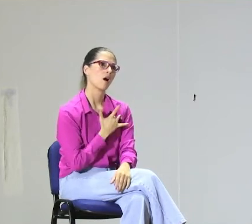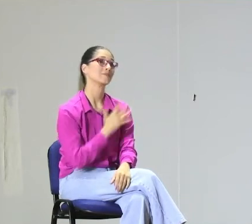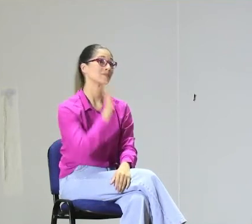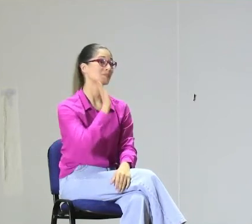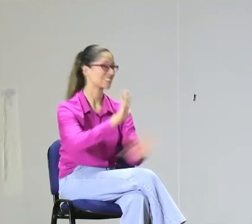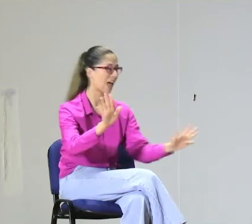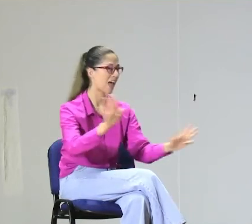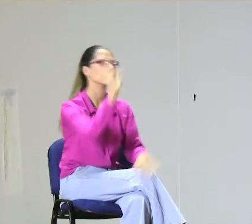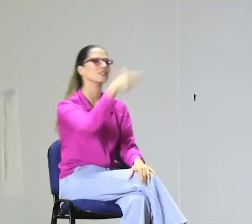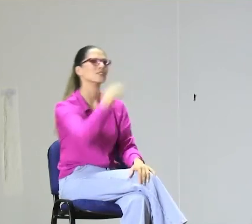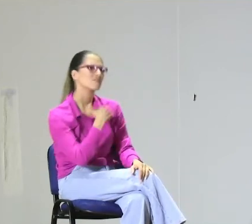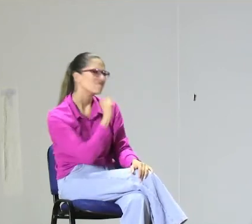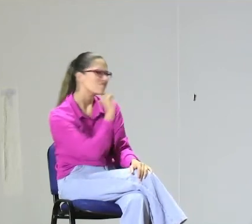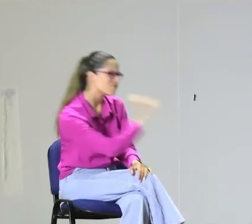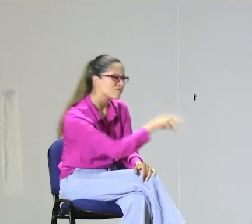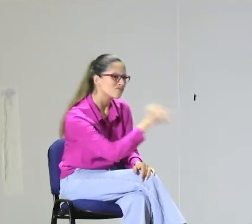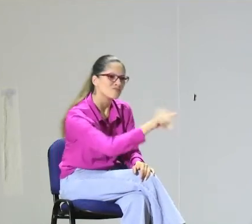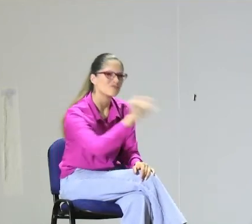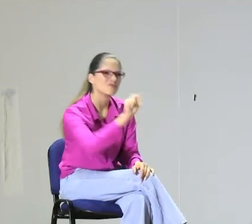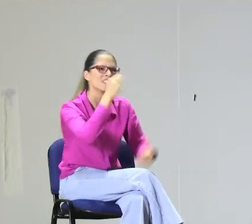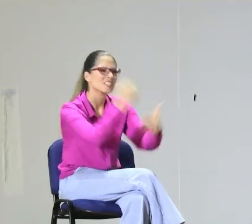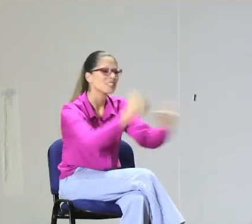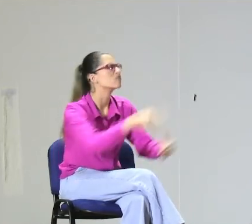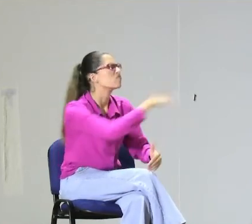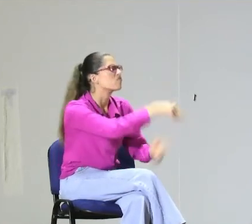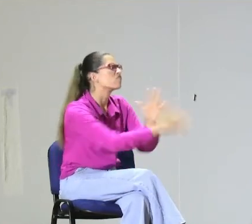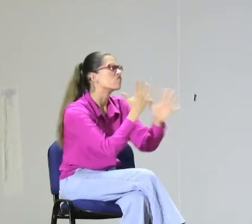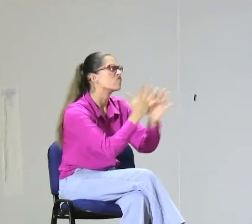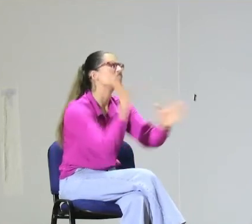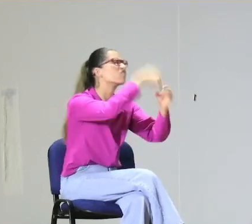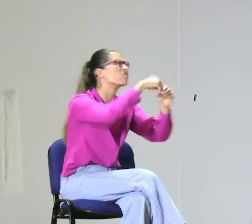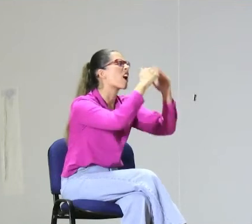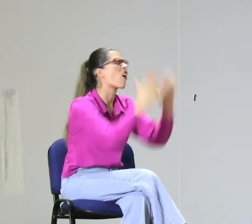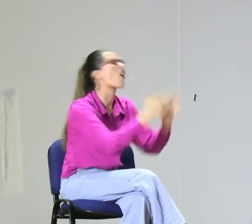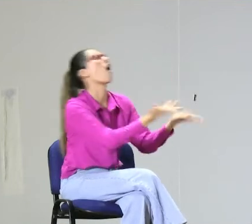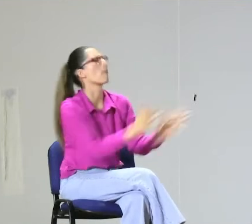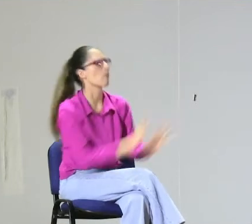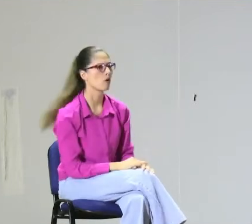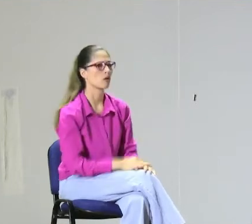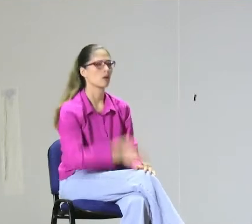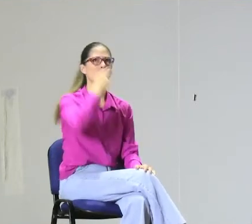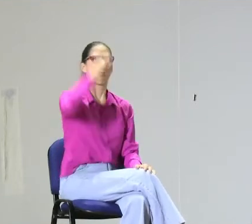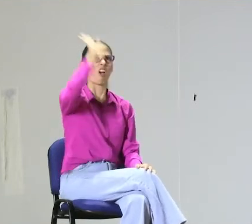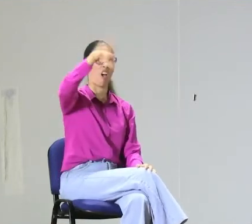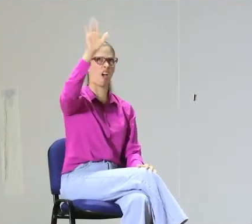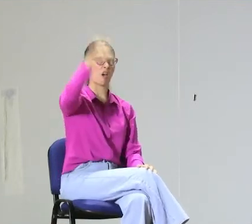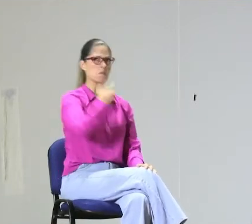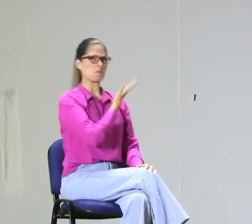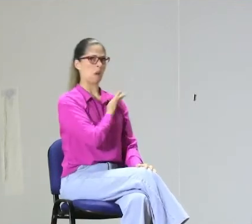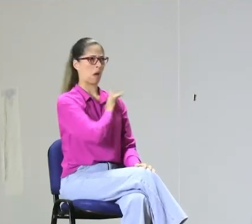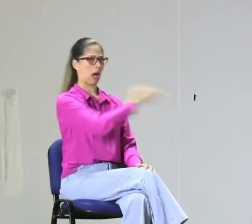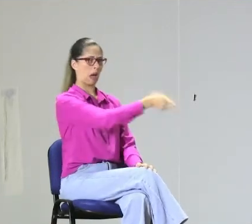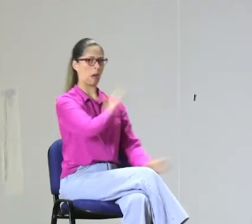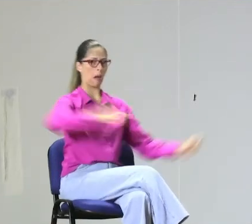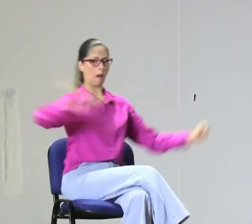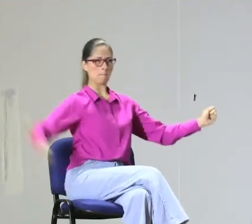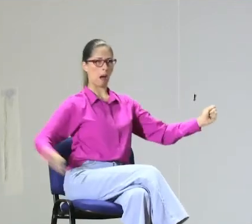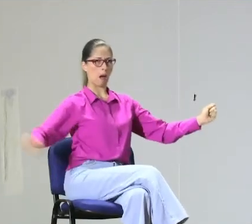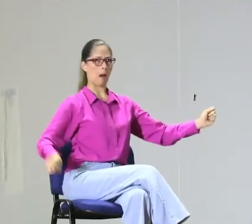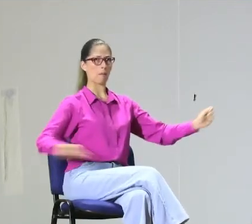entonces se sienten sus hijos por no tener una comunicación efectiva con ustedes? Y también he hecho la indagación con cada uno